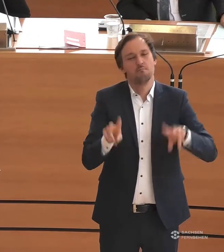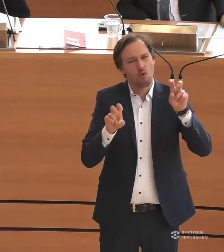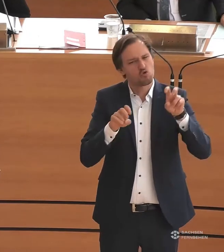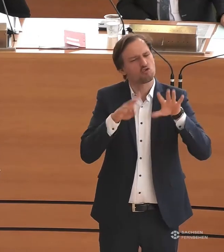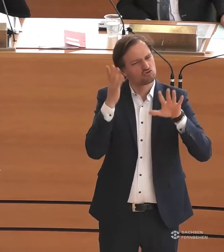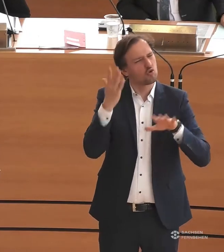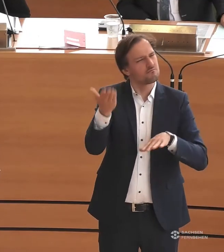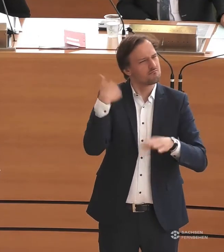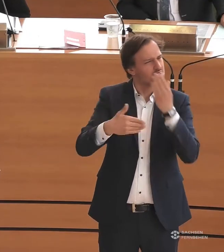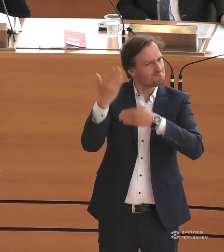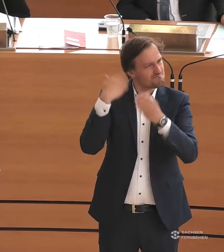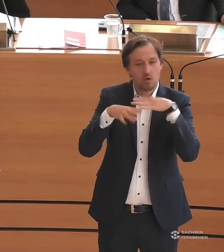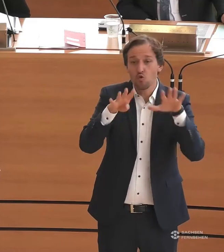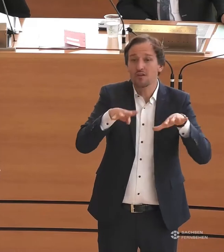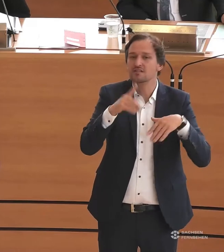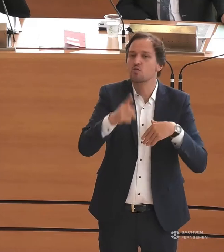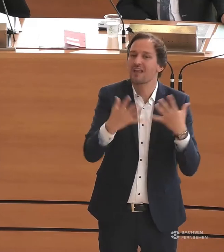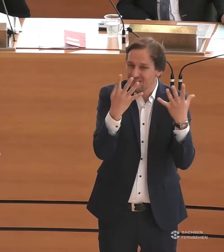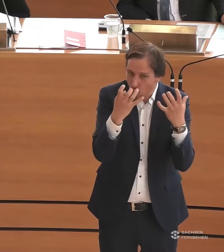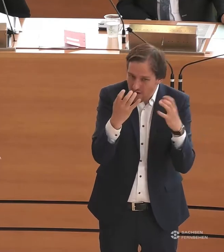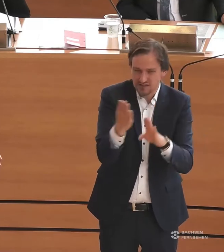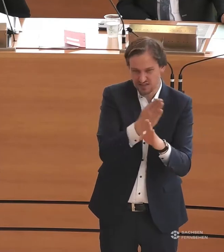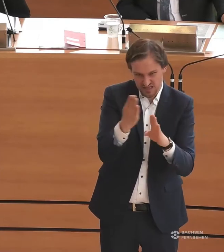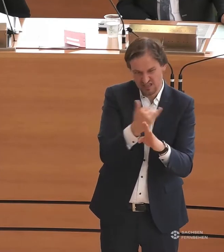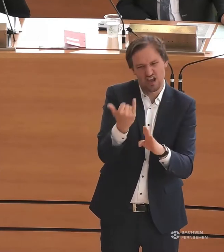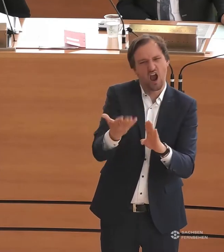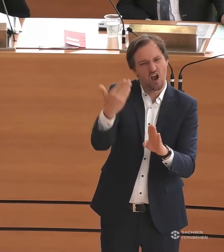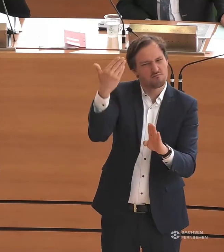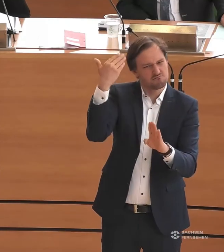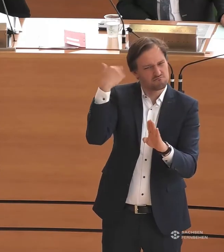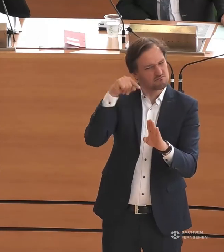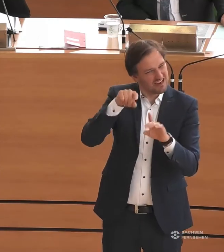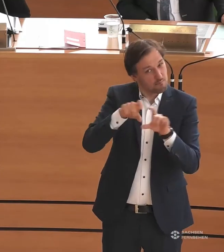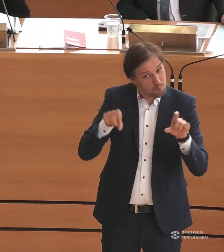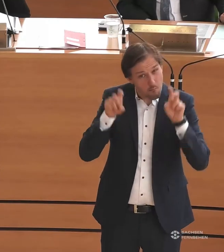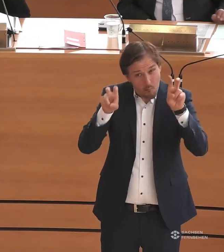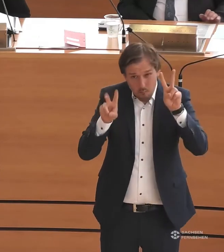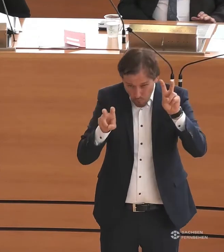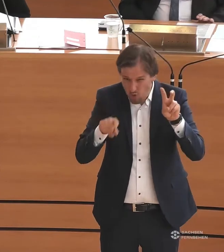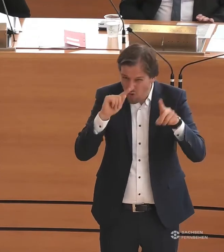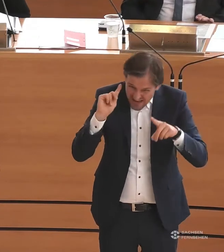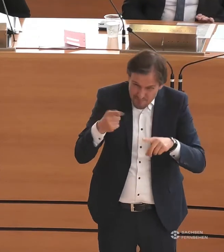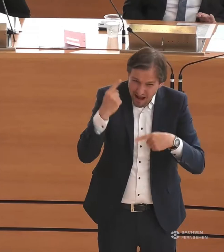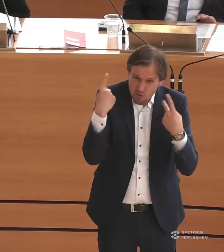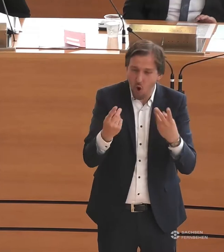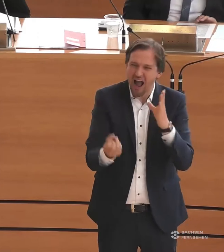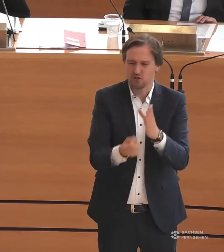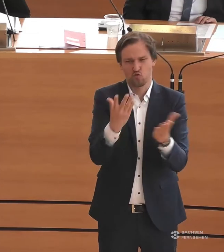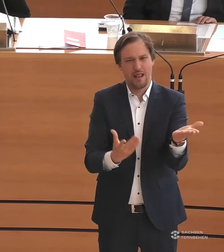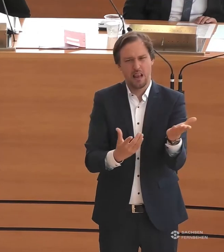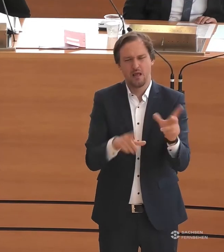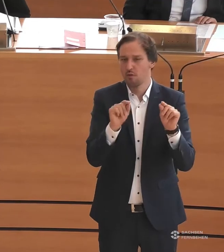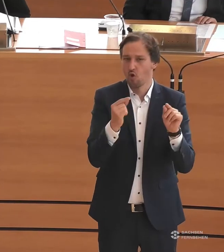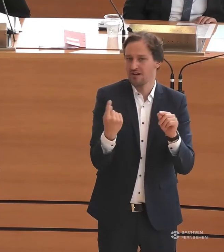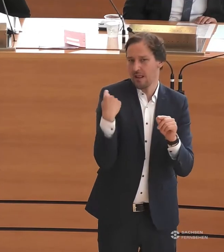1990er-Jahren. Und dass wir heute noch das immer wieder uns vor Augen halten müssen, nicht über uns ohne uns, bedeutet, dass in den letzten